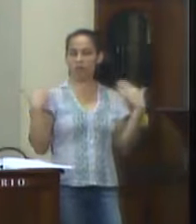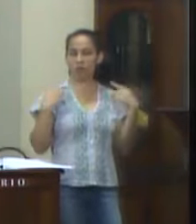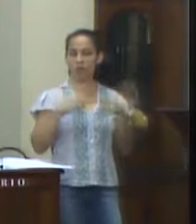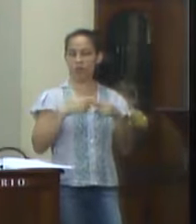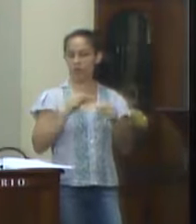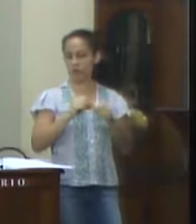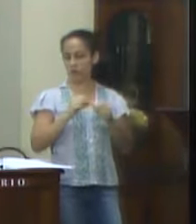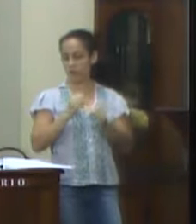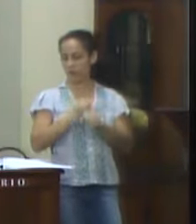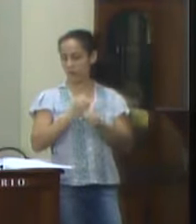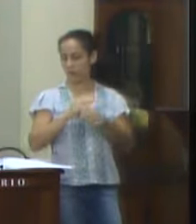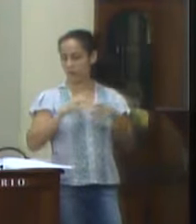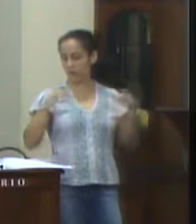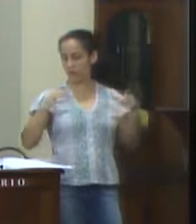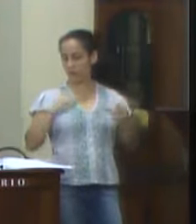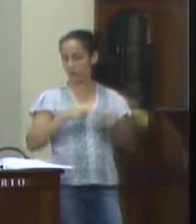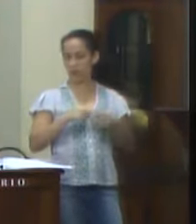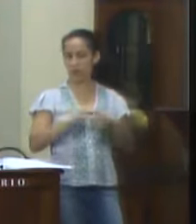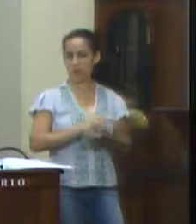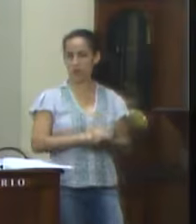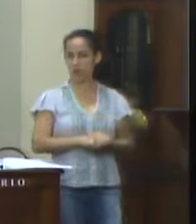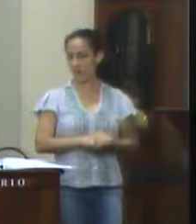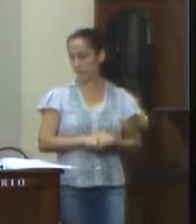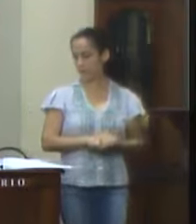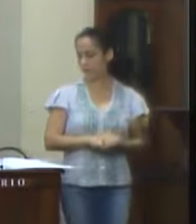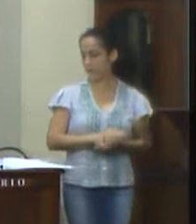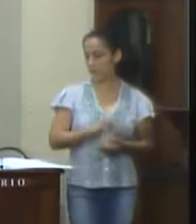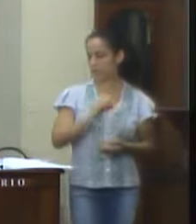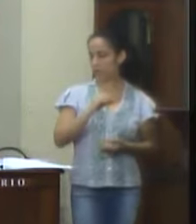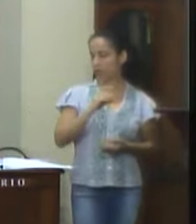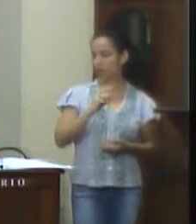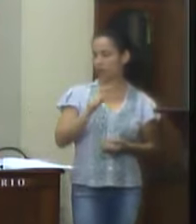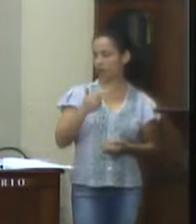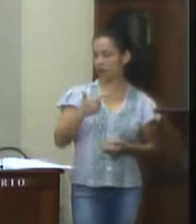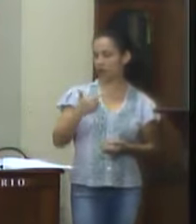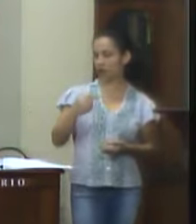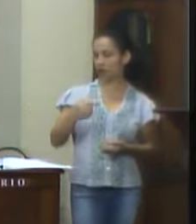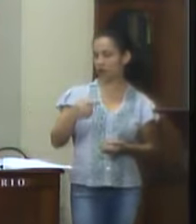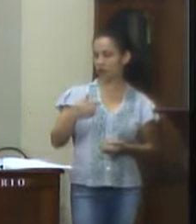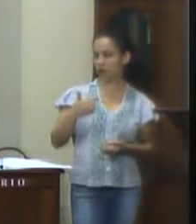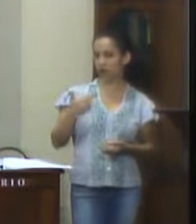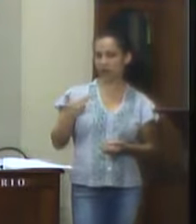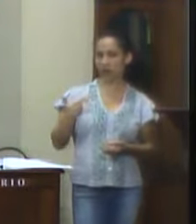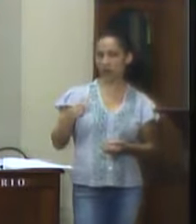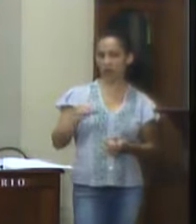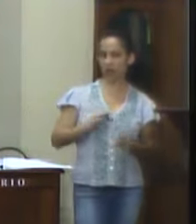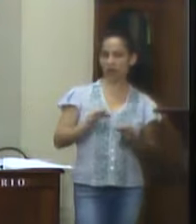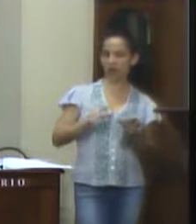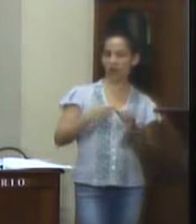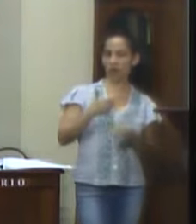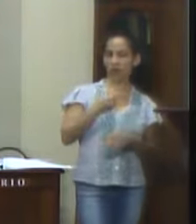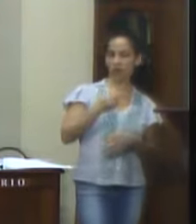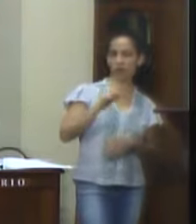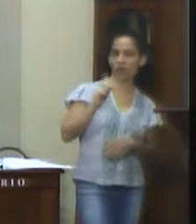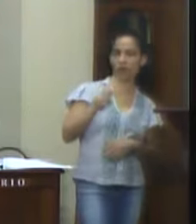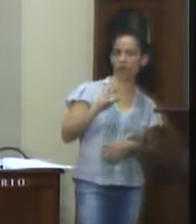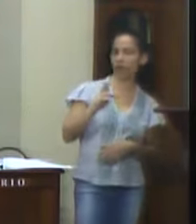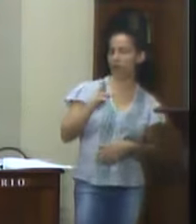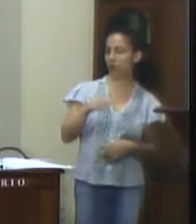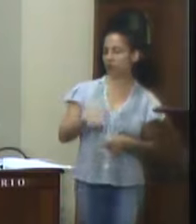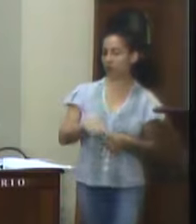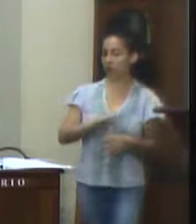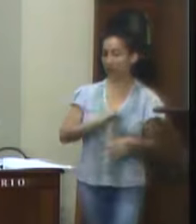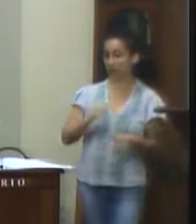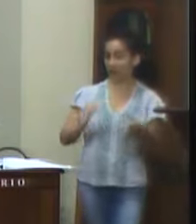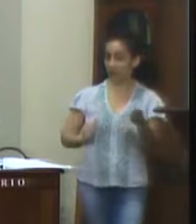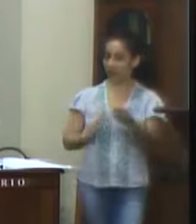Reforma ou Ampliação de Infraestruturas Desportivas. Código 2781212, Projeto, 20 mil reais. Se